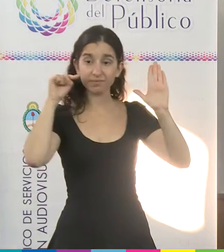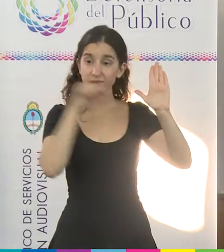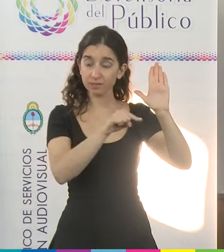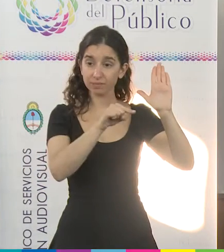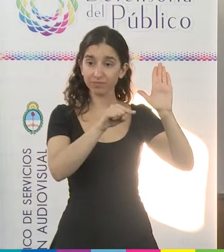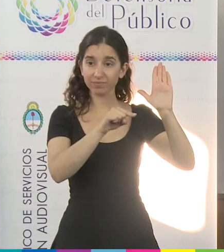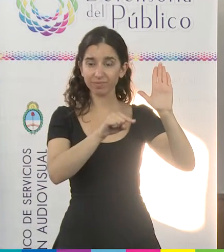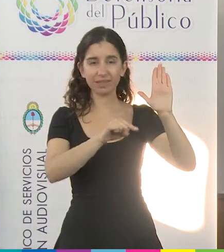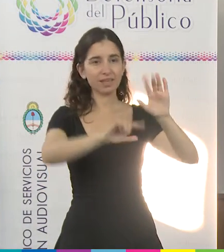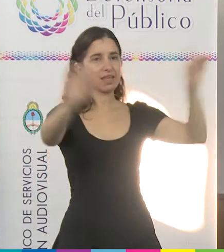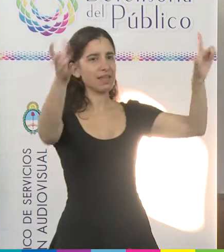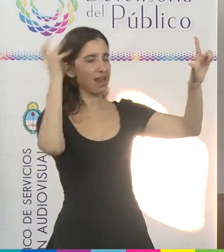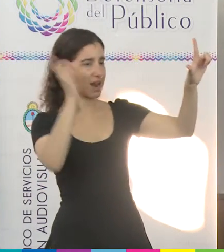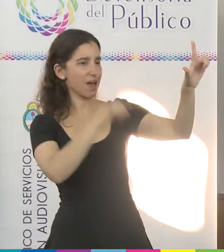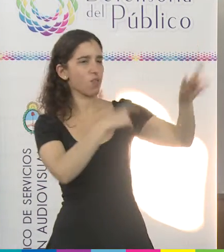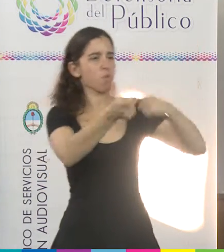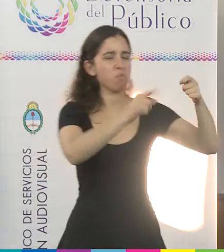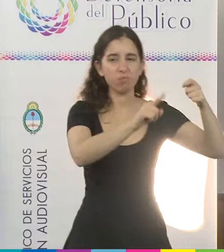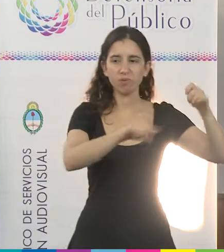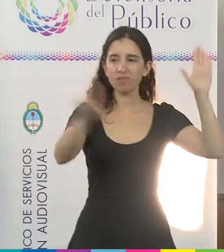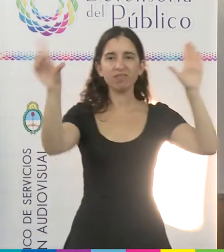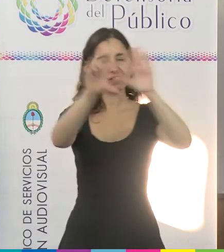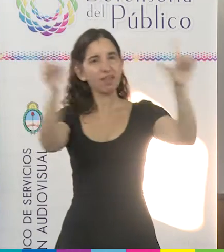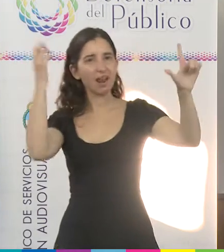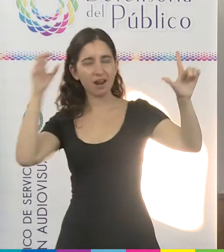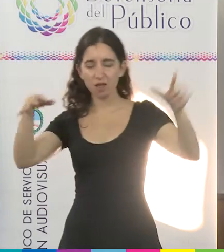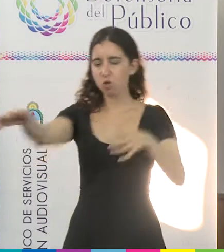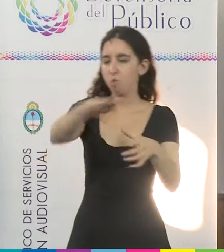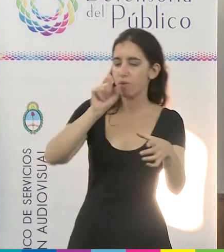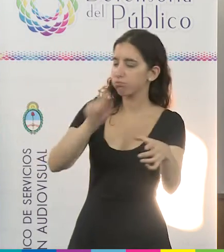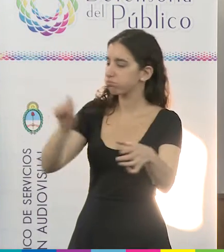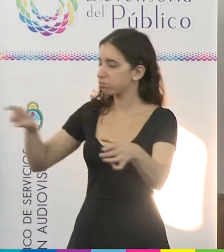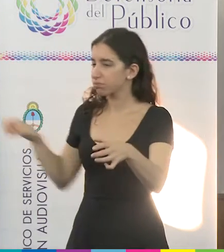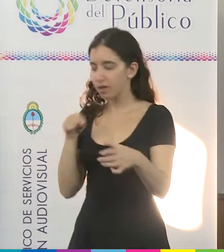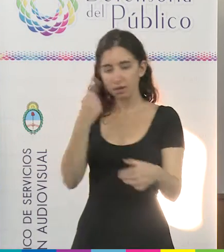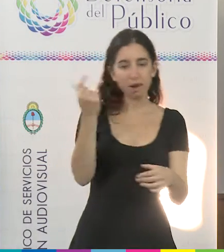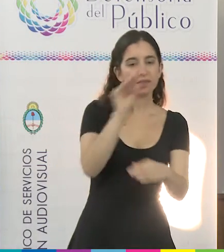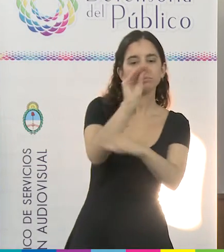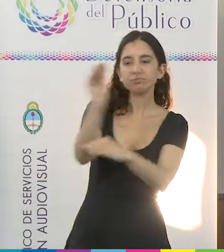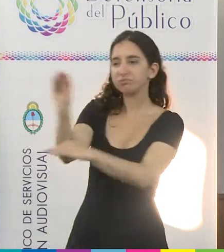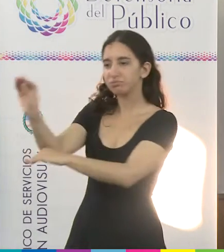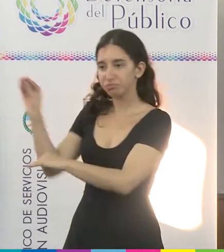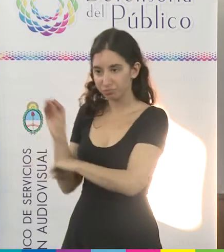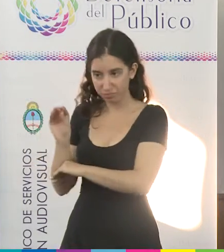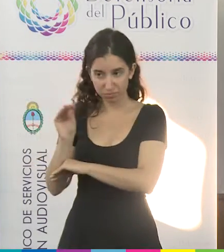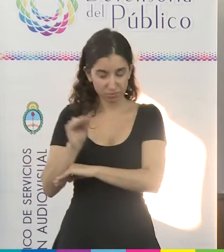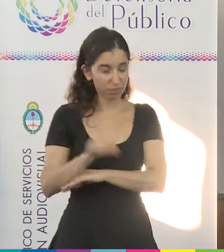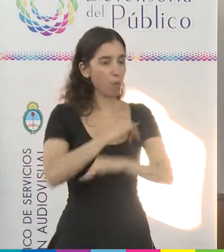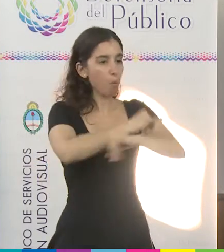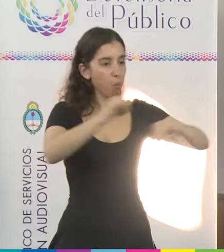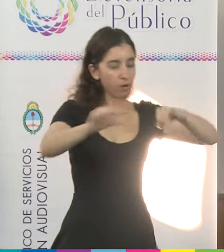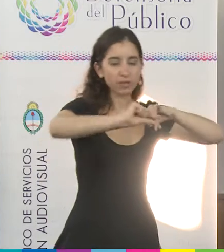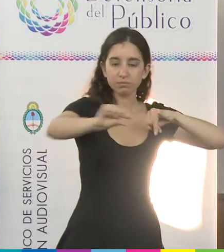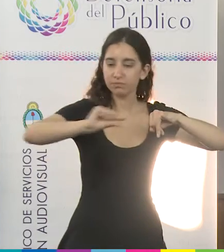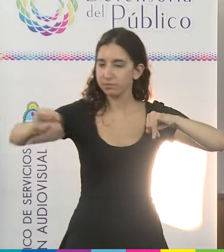no comerciales, no públicos. Disponiendo así de la recaudación de un porcentaje de la pauta oficial y privada